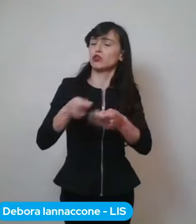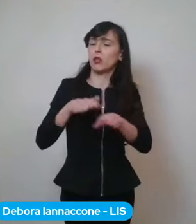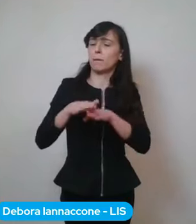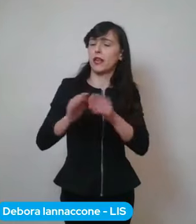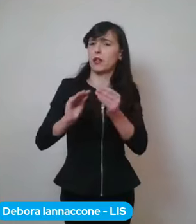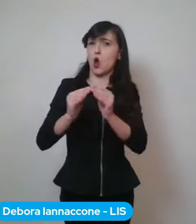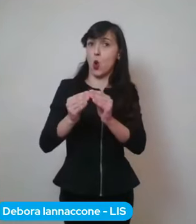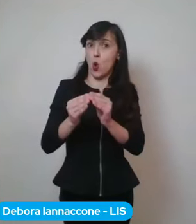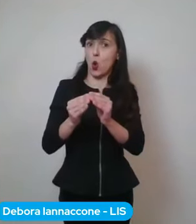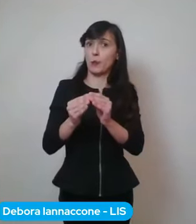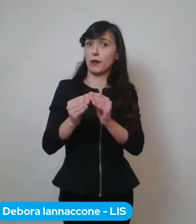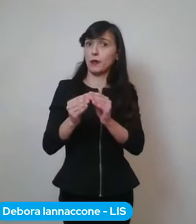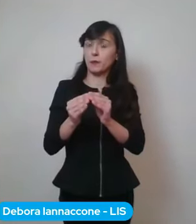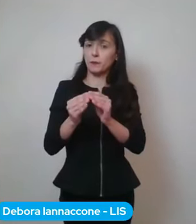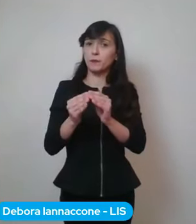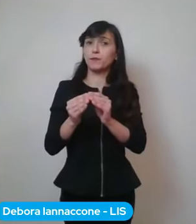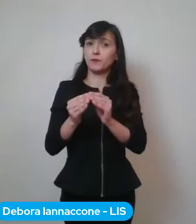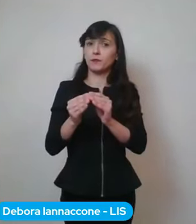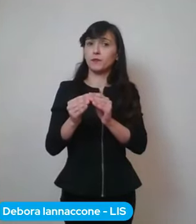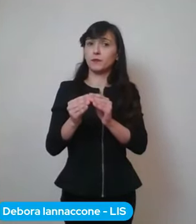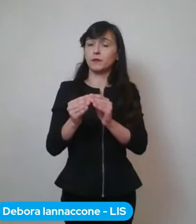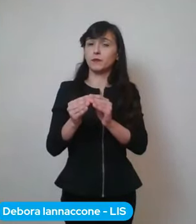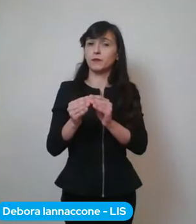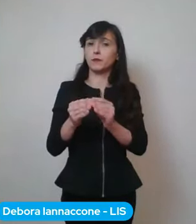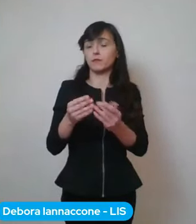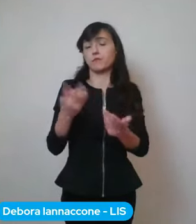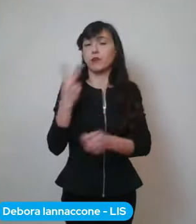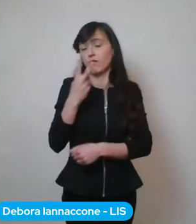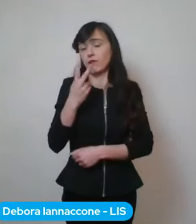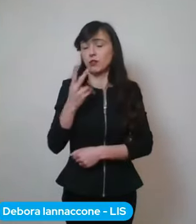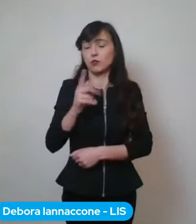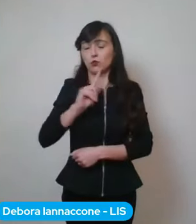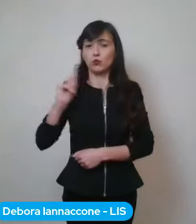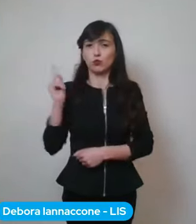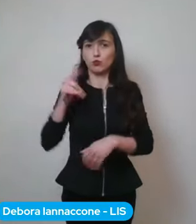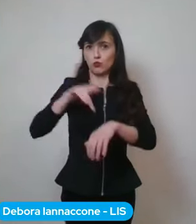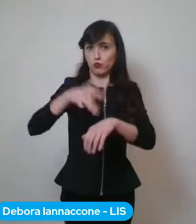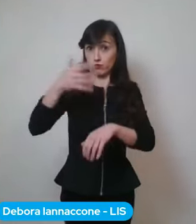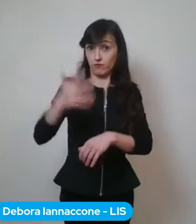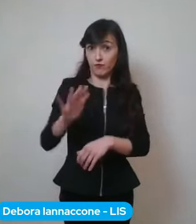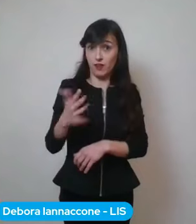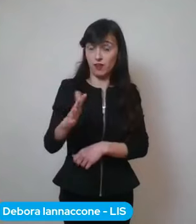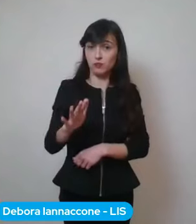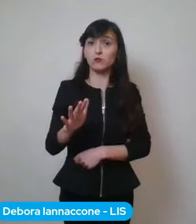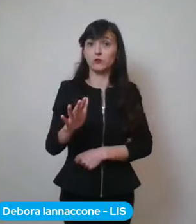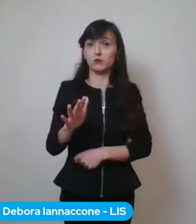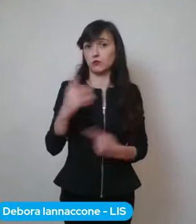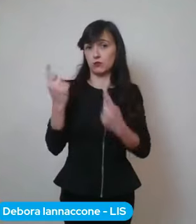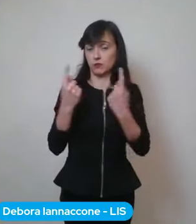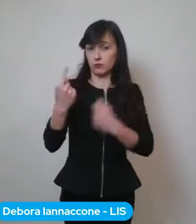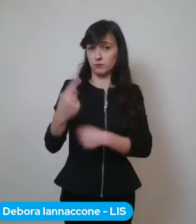Quindi di fatto ci siamo già passati in un tempo che